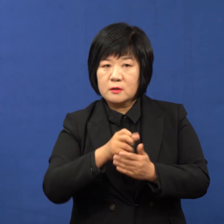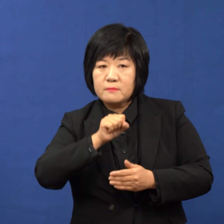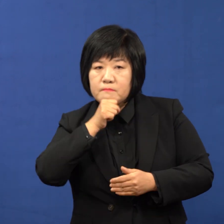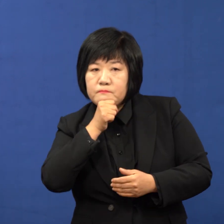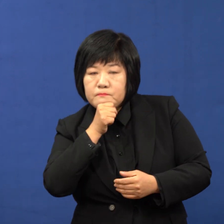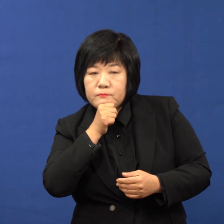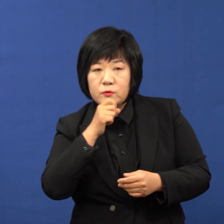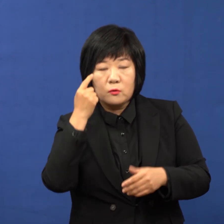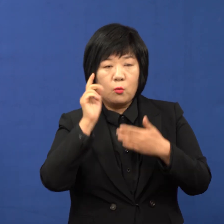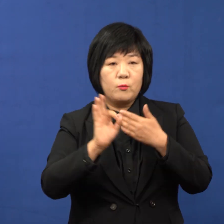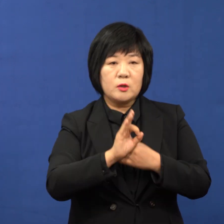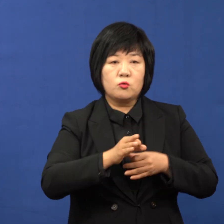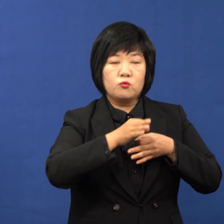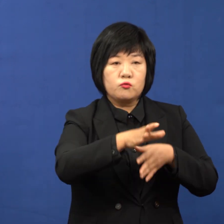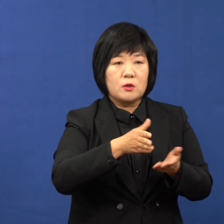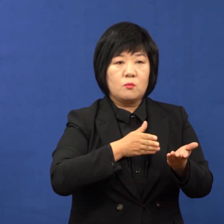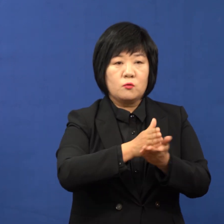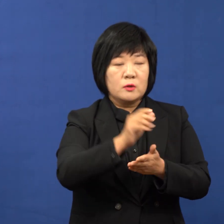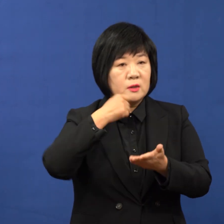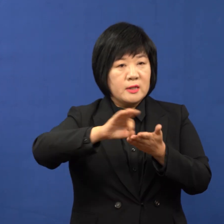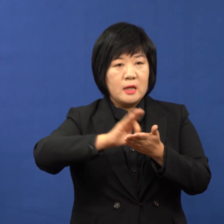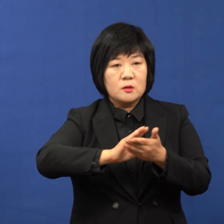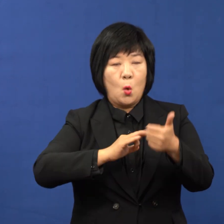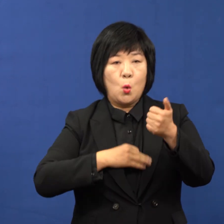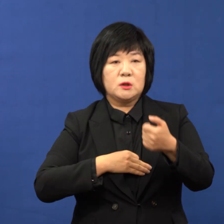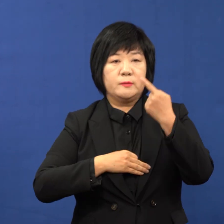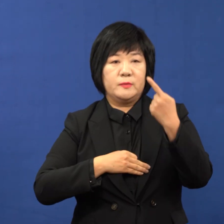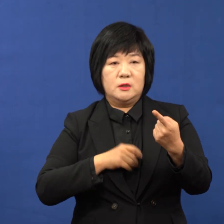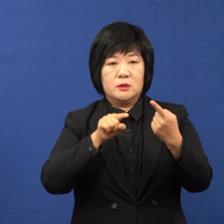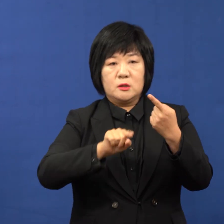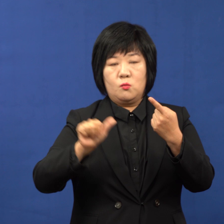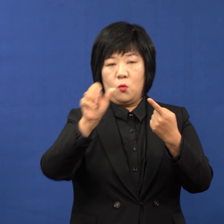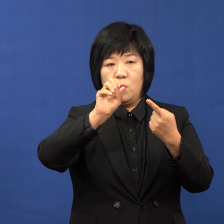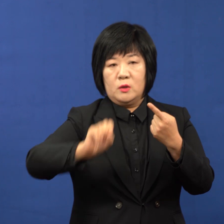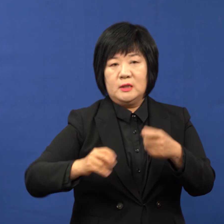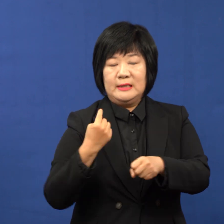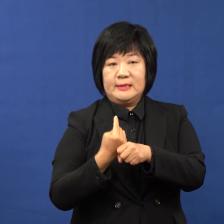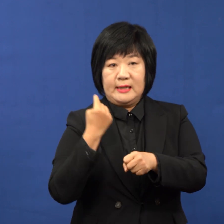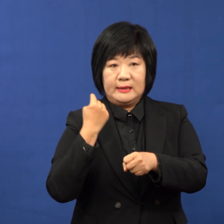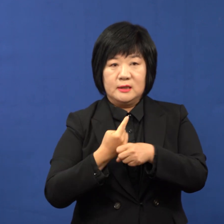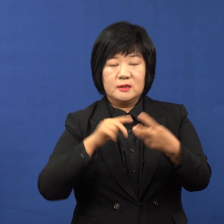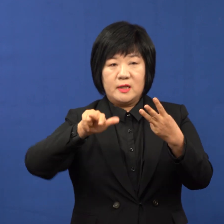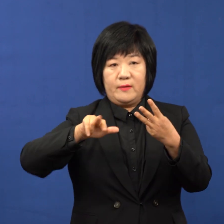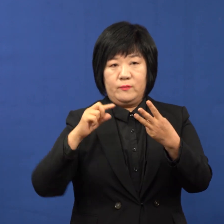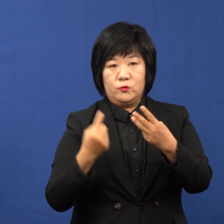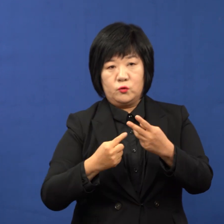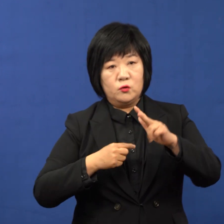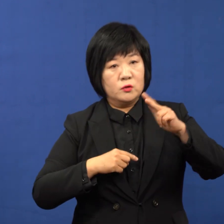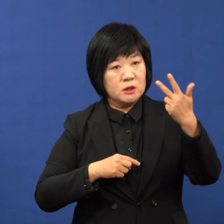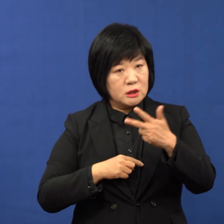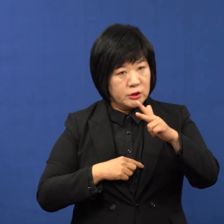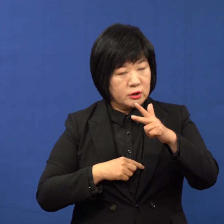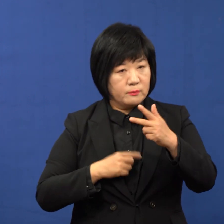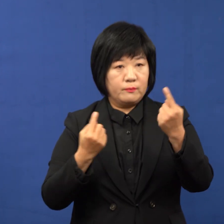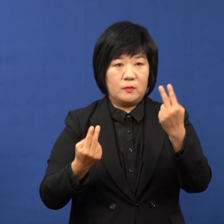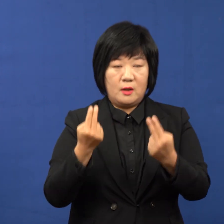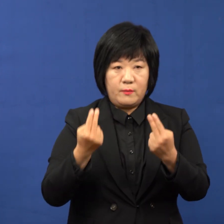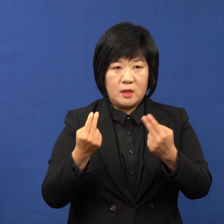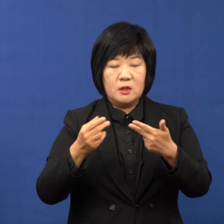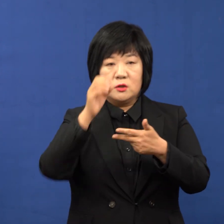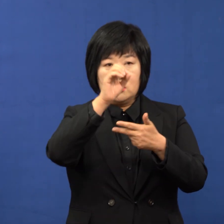투자 분야 예산이 51.5%로 전년도 3조 7,167억 원 대비해서 약 7%